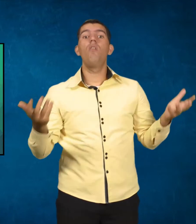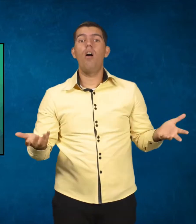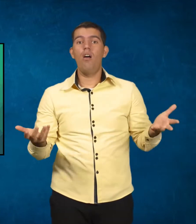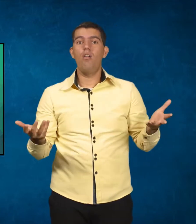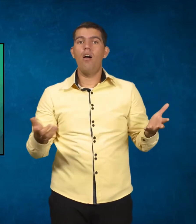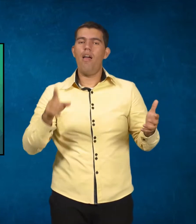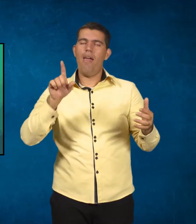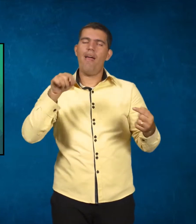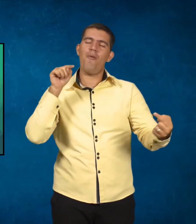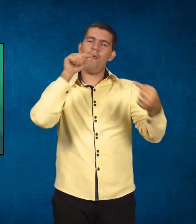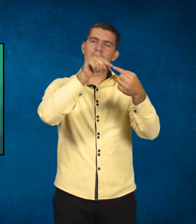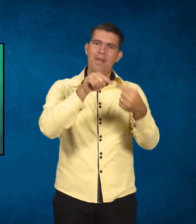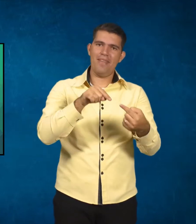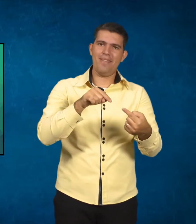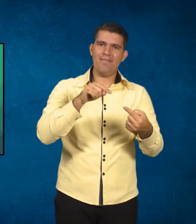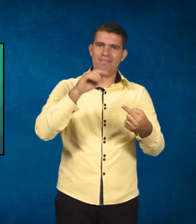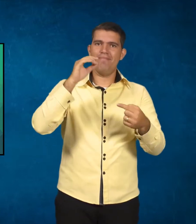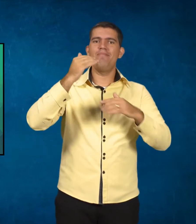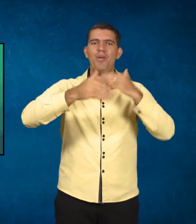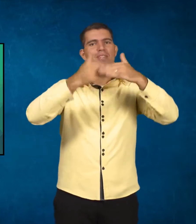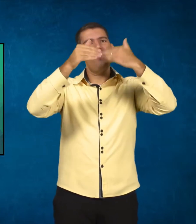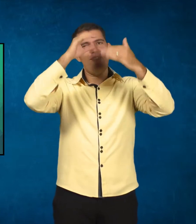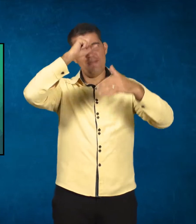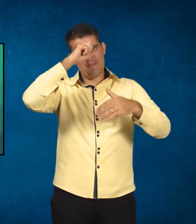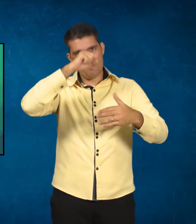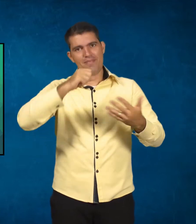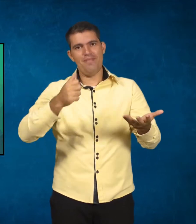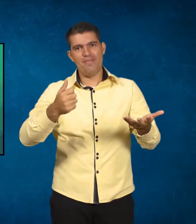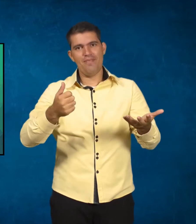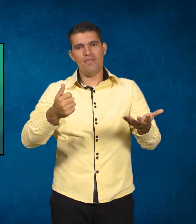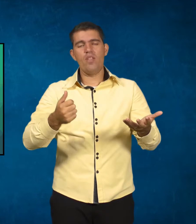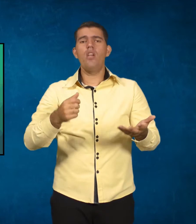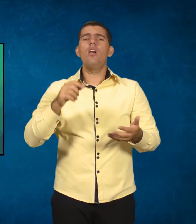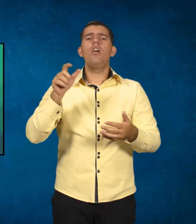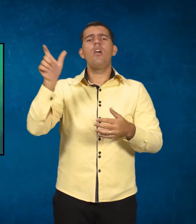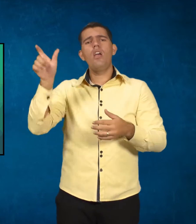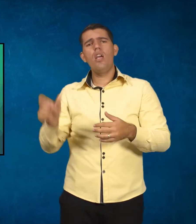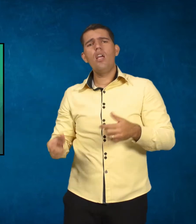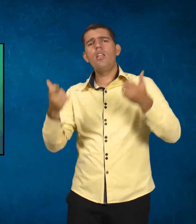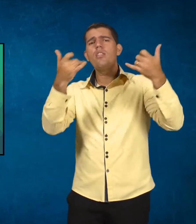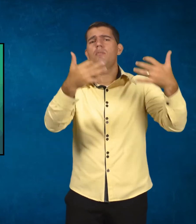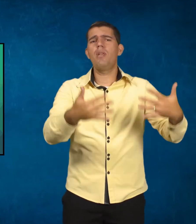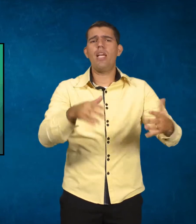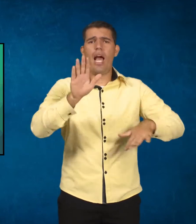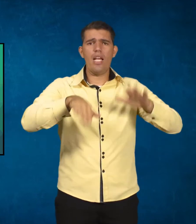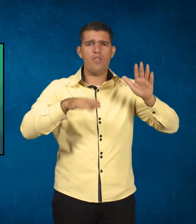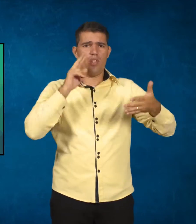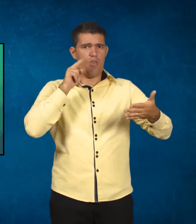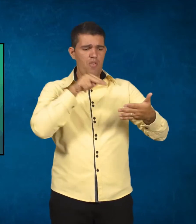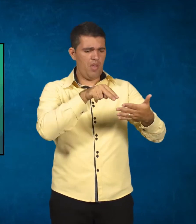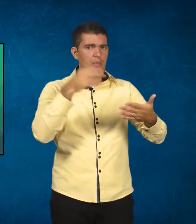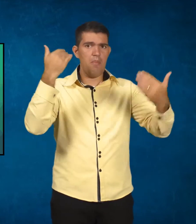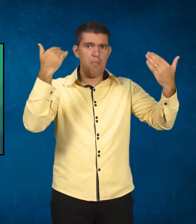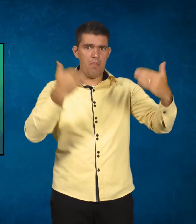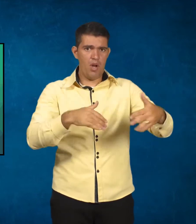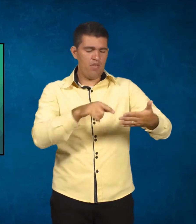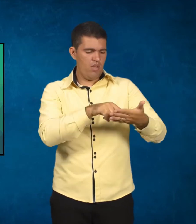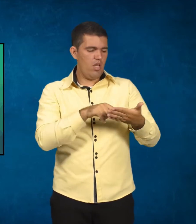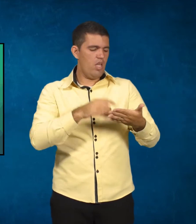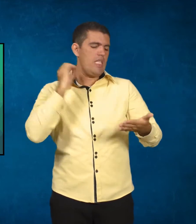a aprendizagem. Uma questão interessante que ele fala é sobre, às vezes, você zera a questão de um aluno, quando